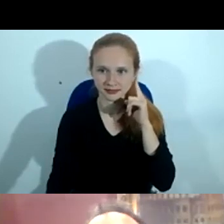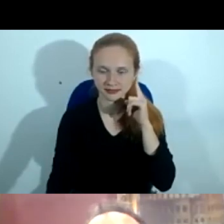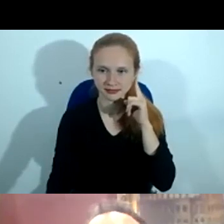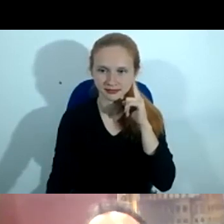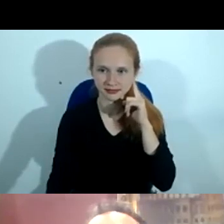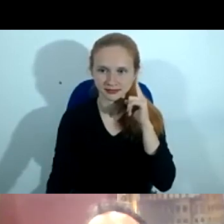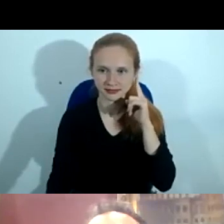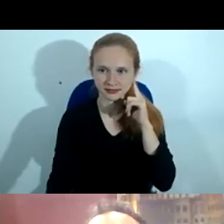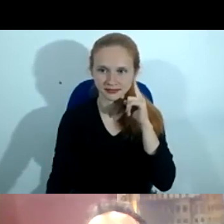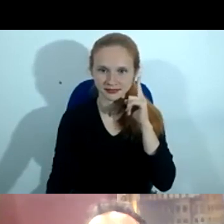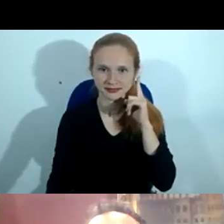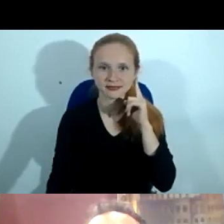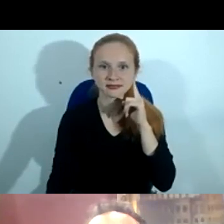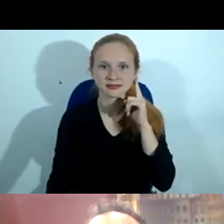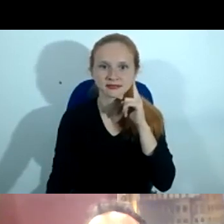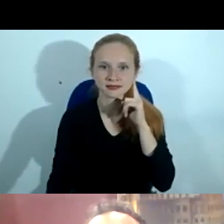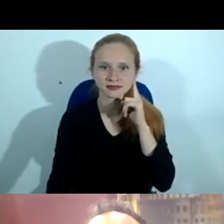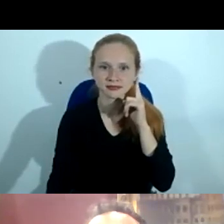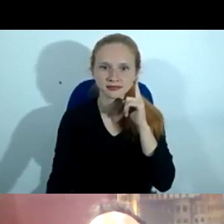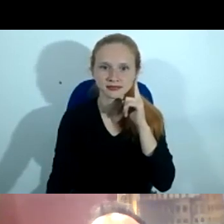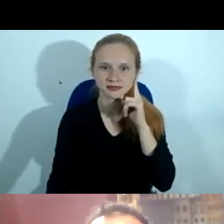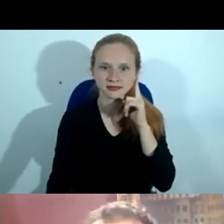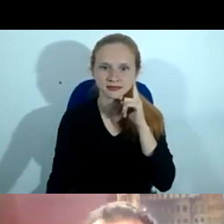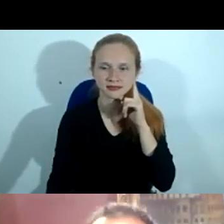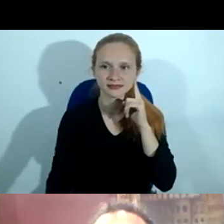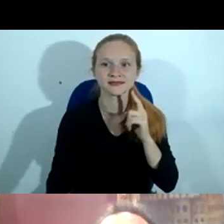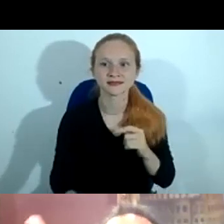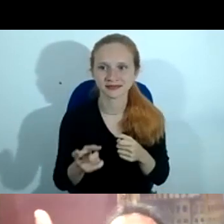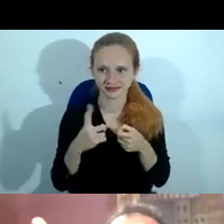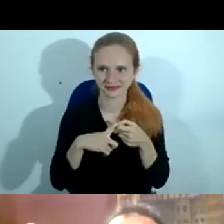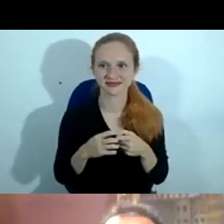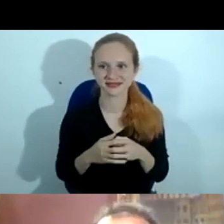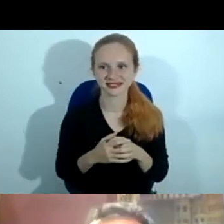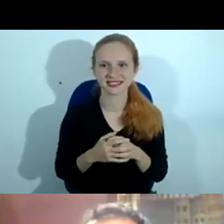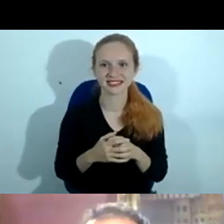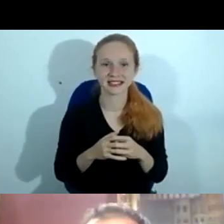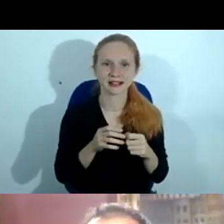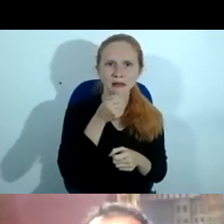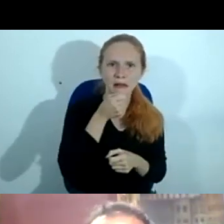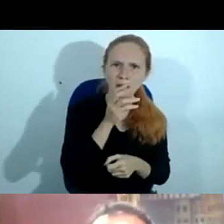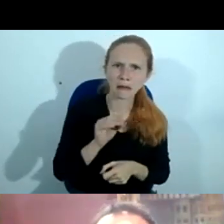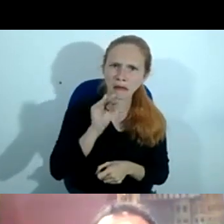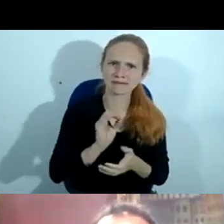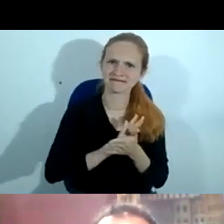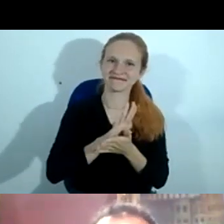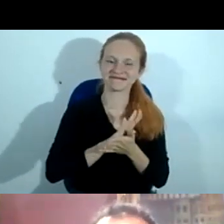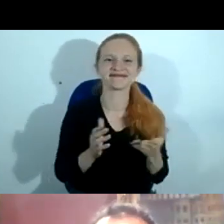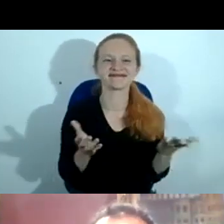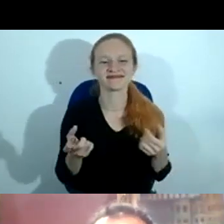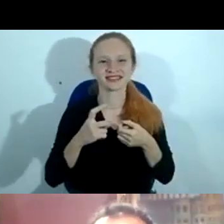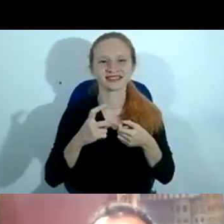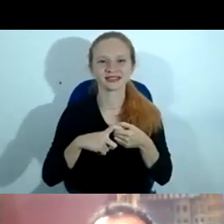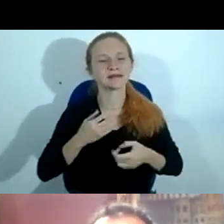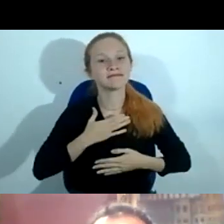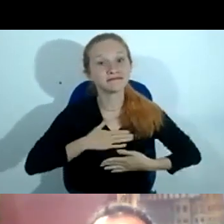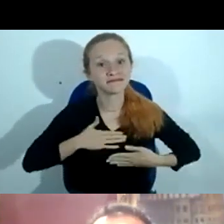Doutor, está no modo. Desativei. Já desativei. Tinha entrado novamente. Eu estava aqui saudando a